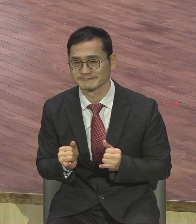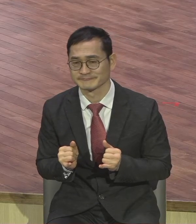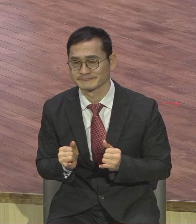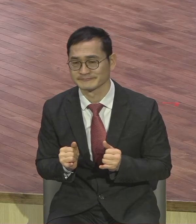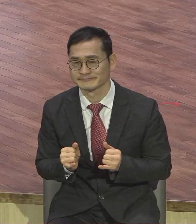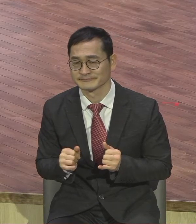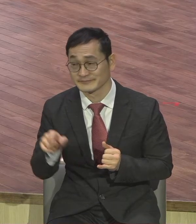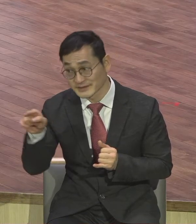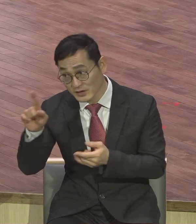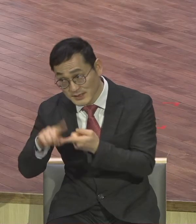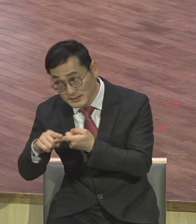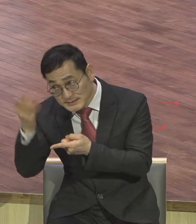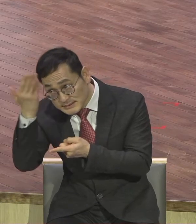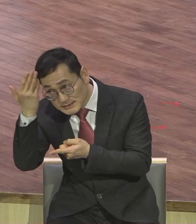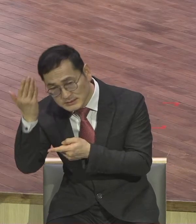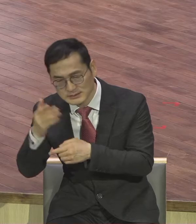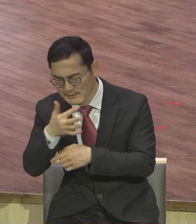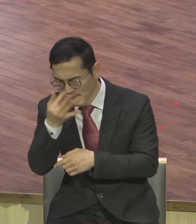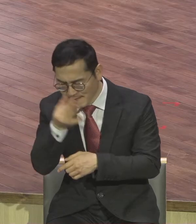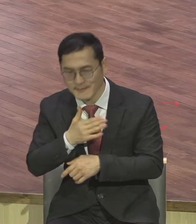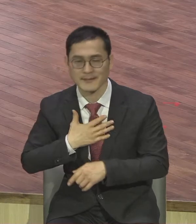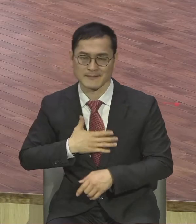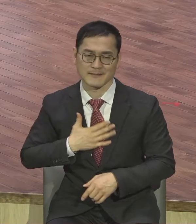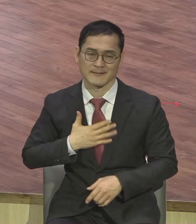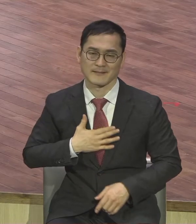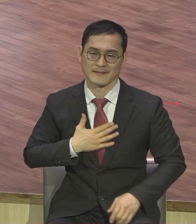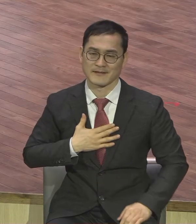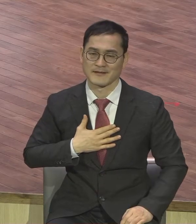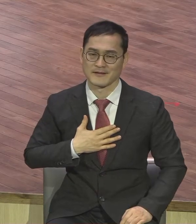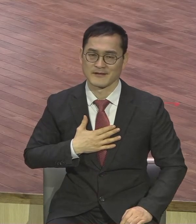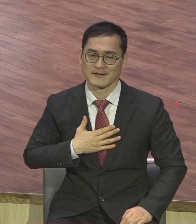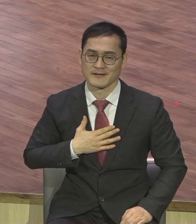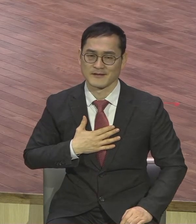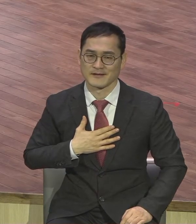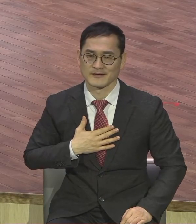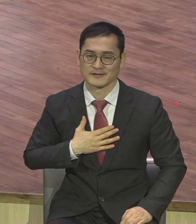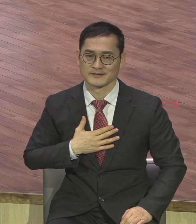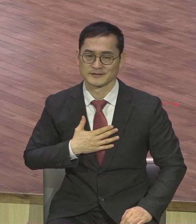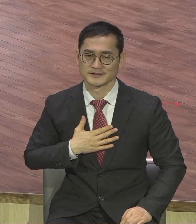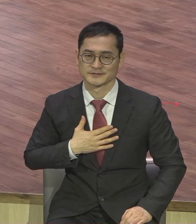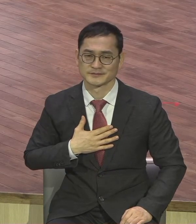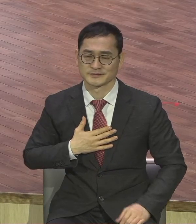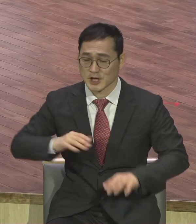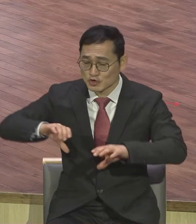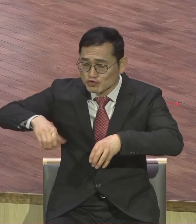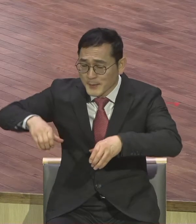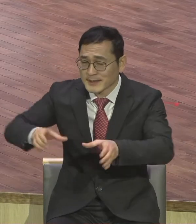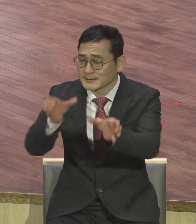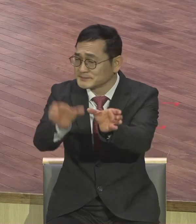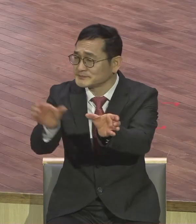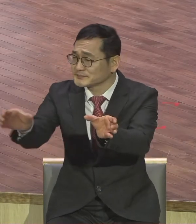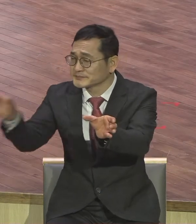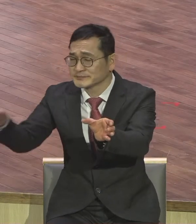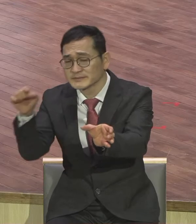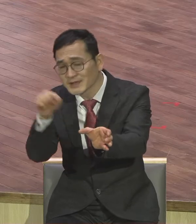이들은 어떤 두루마리가 어디에 진열되어 있는지 다 알고 있었어요